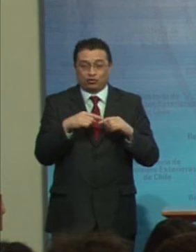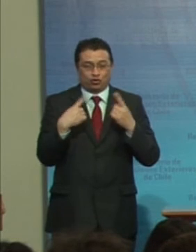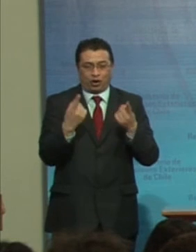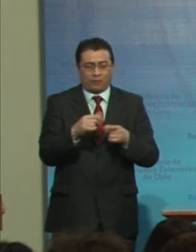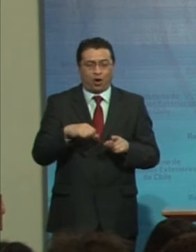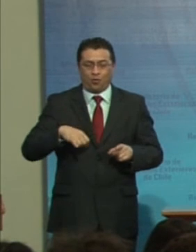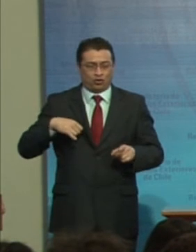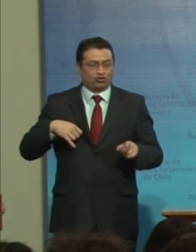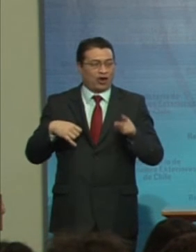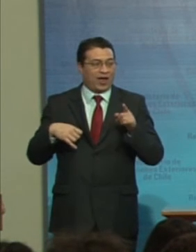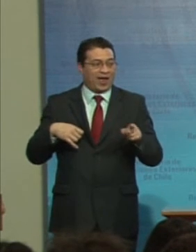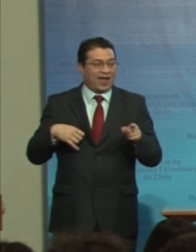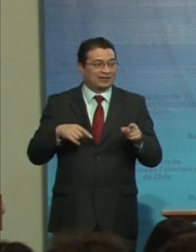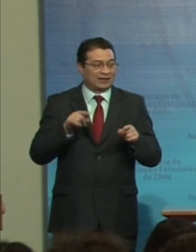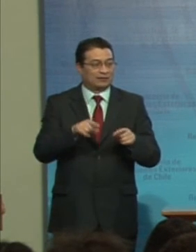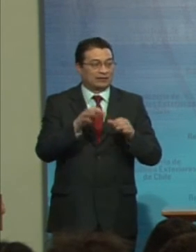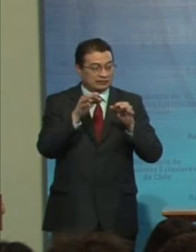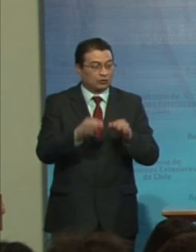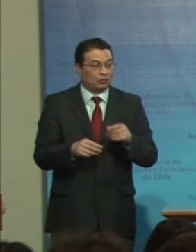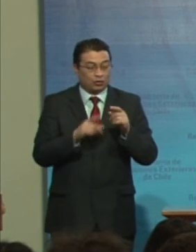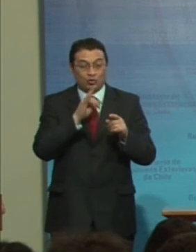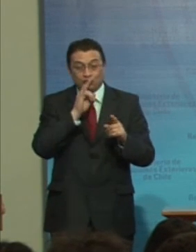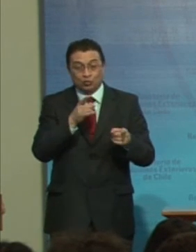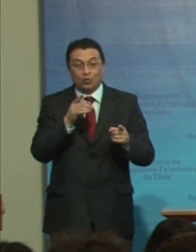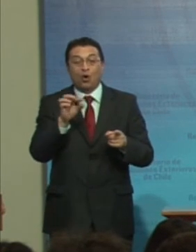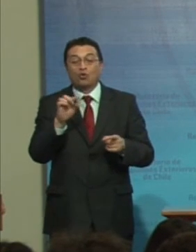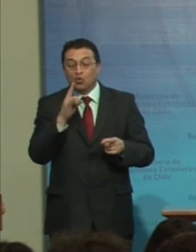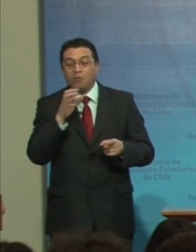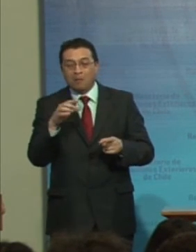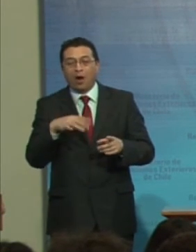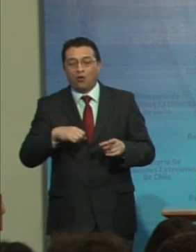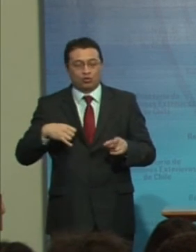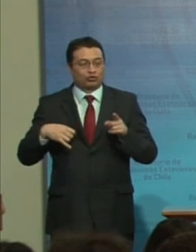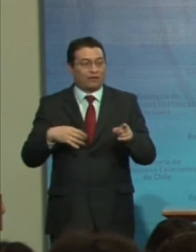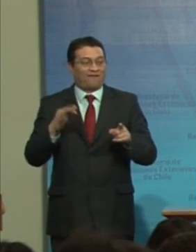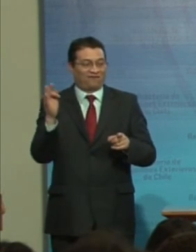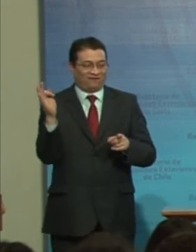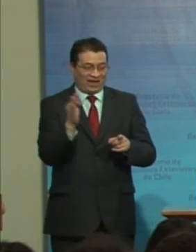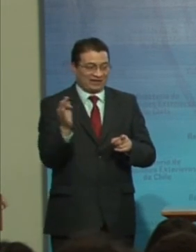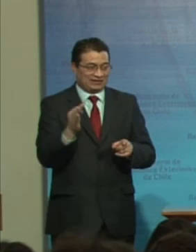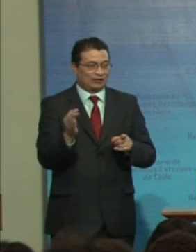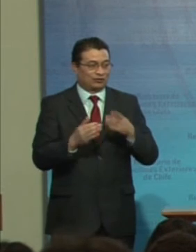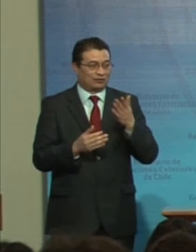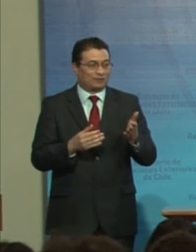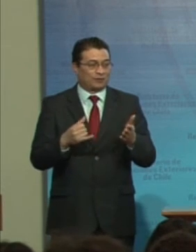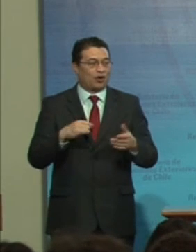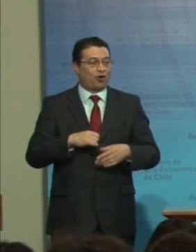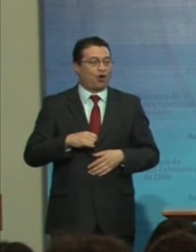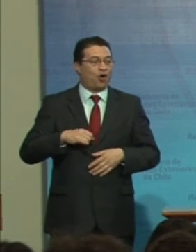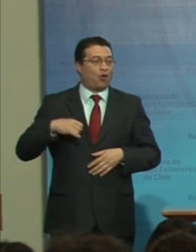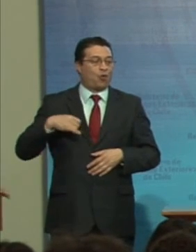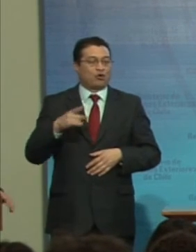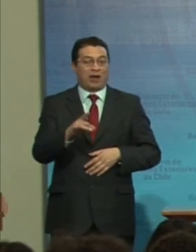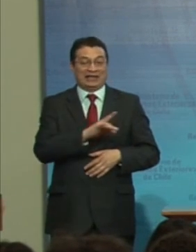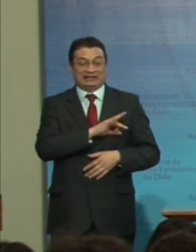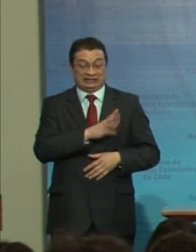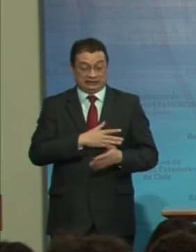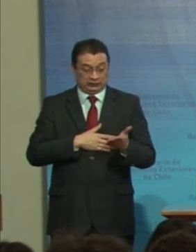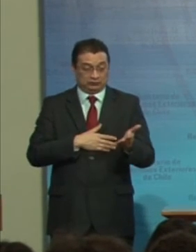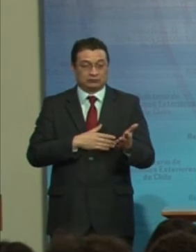orgullosos De ella Seguro que tú Tu padre Y familia Lo mismo Felicitaciones Por el orgullo Que le das a Chile